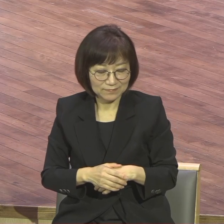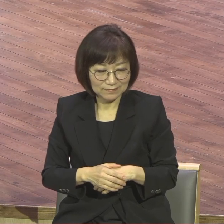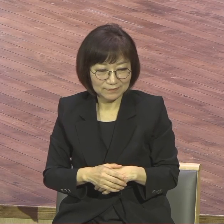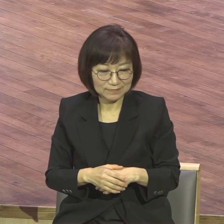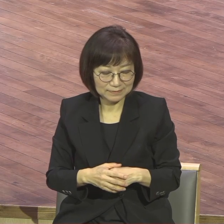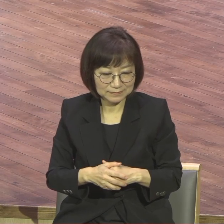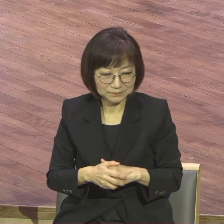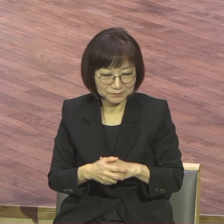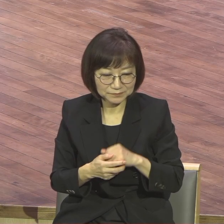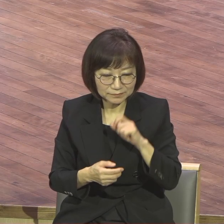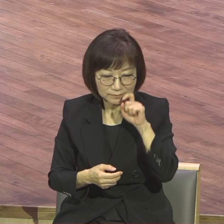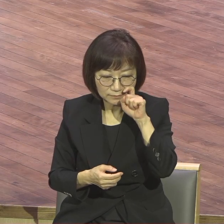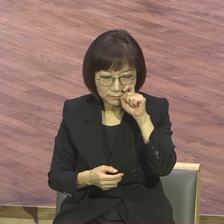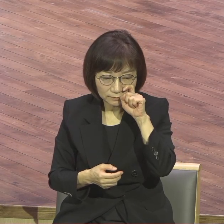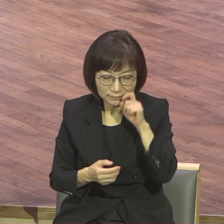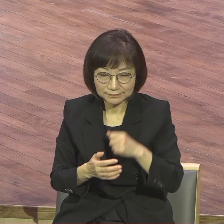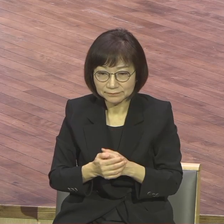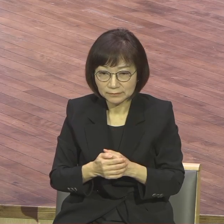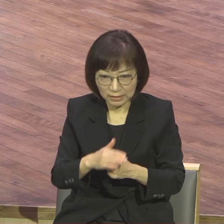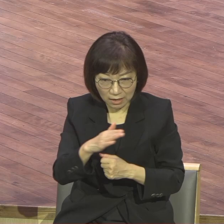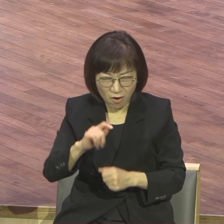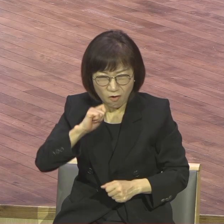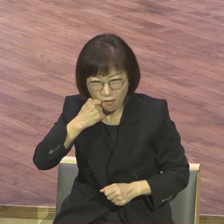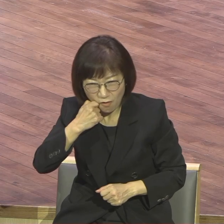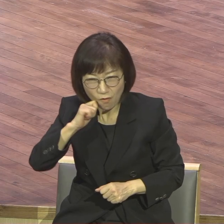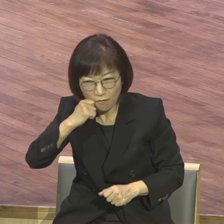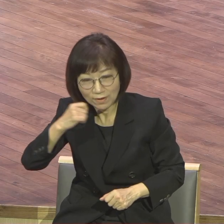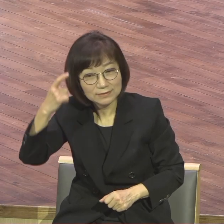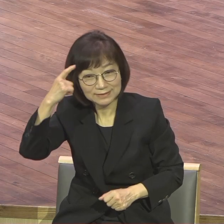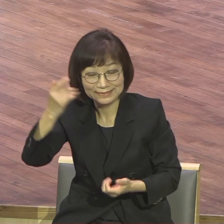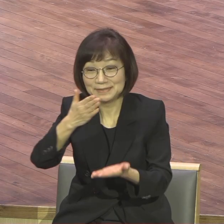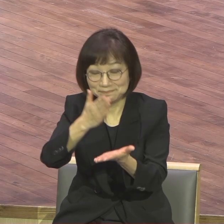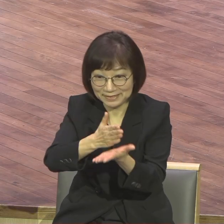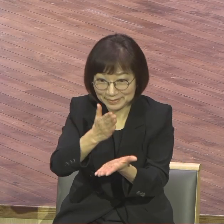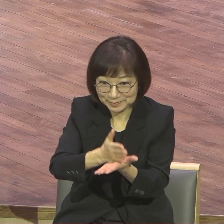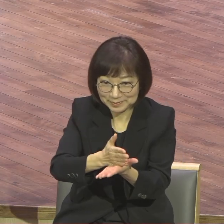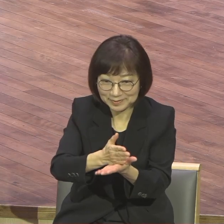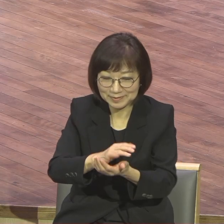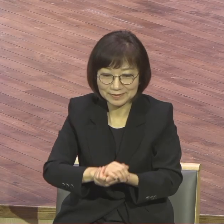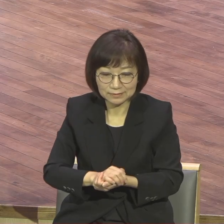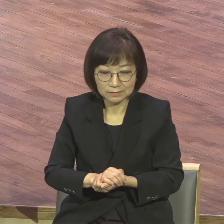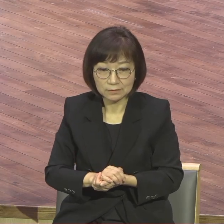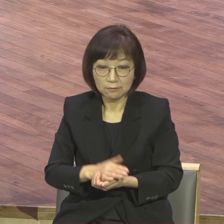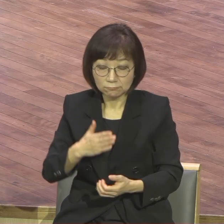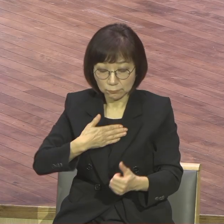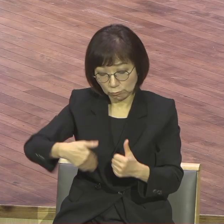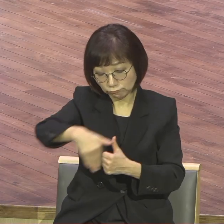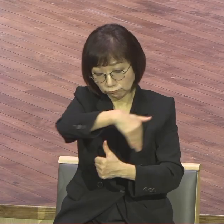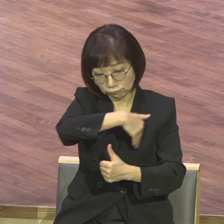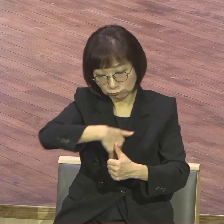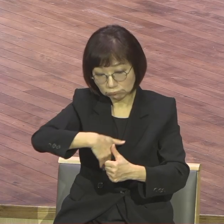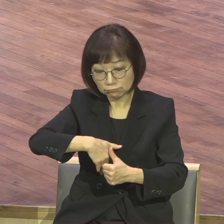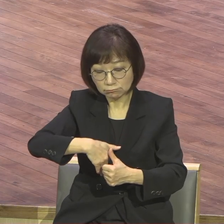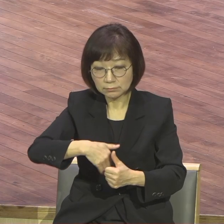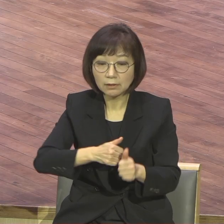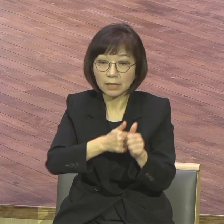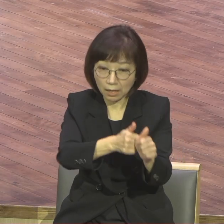어려운 것도 아니에요 그냥 내 행편에 내 수준에 내게 주신 그냥